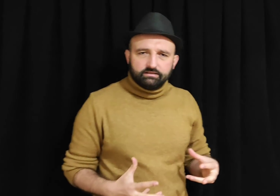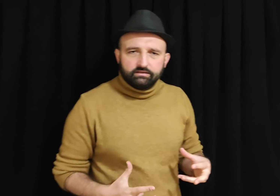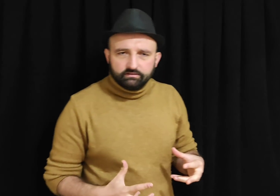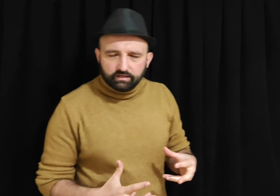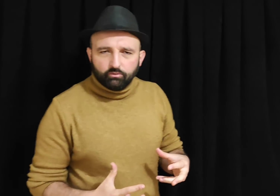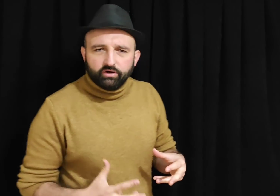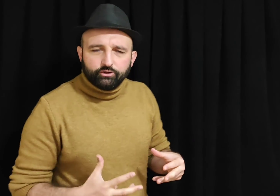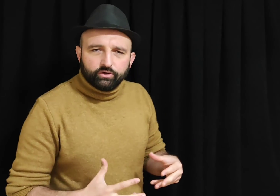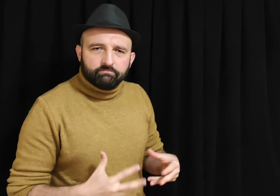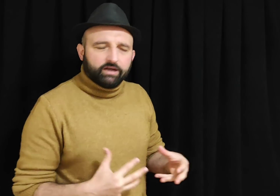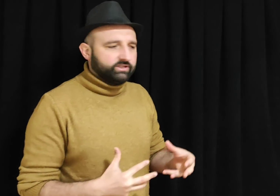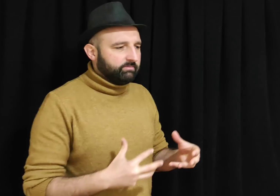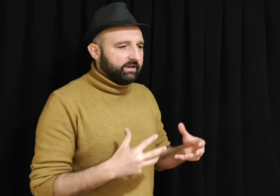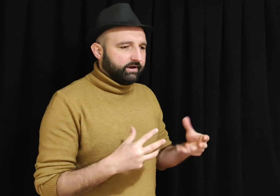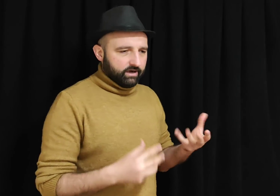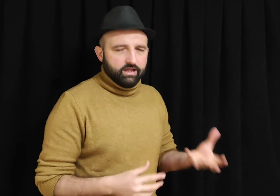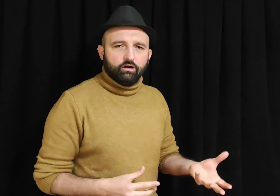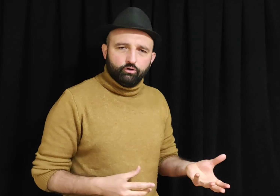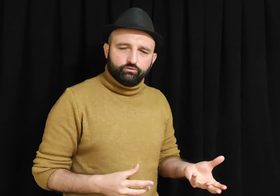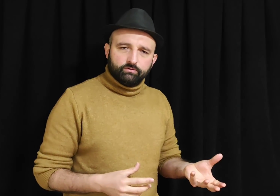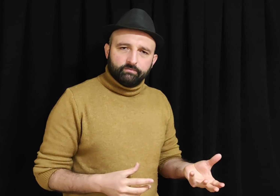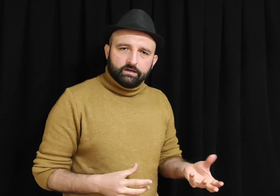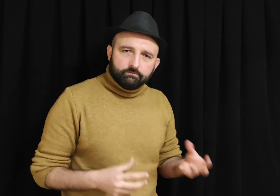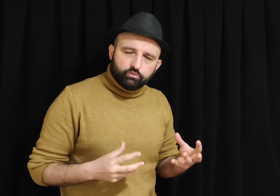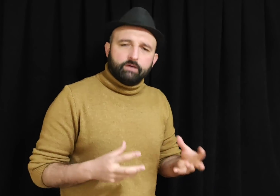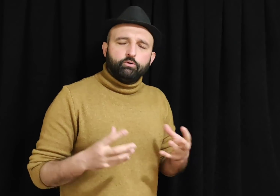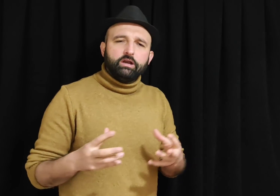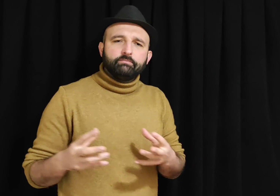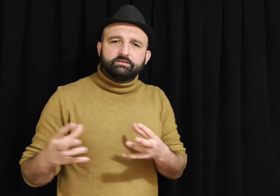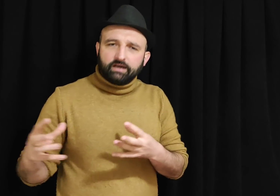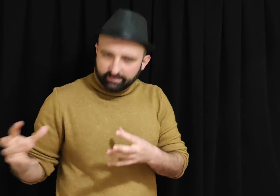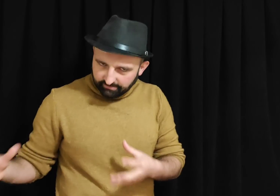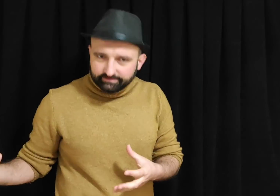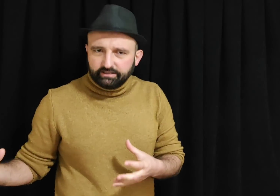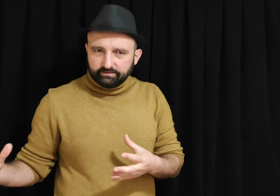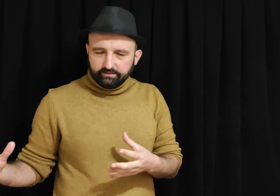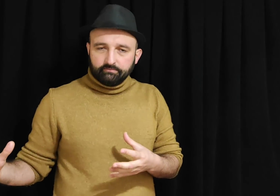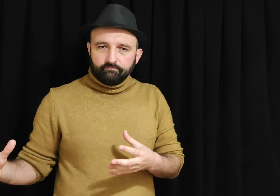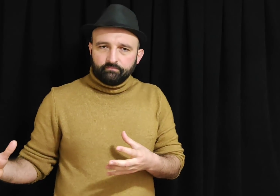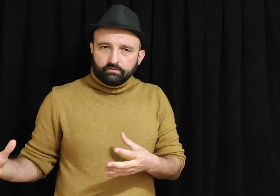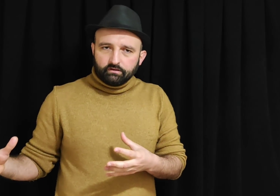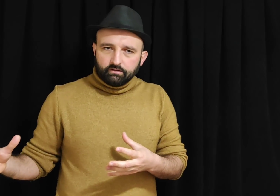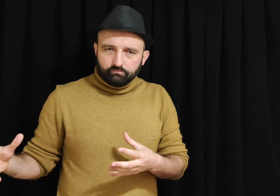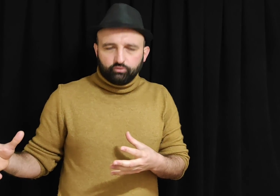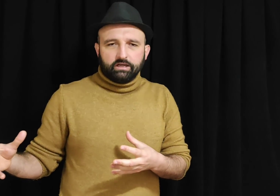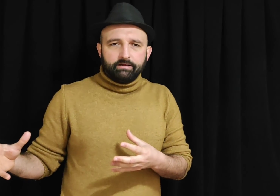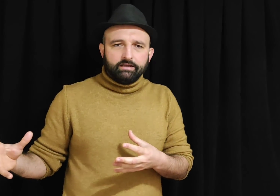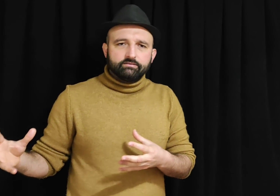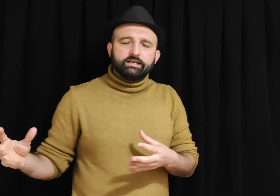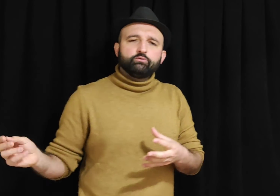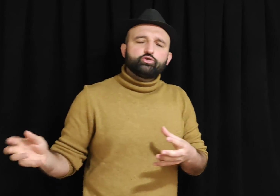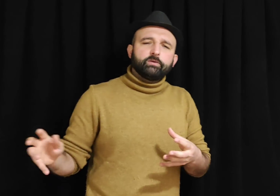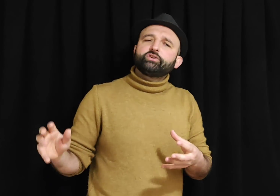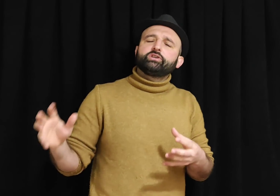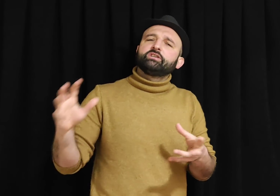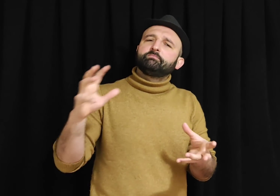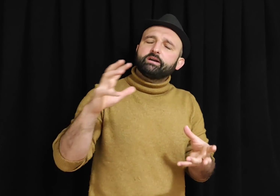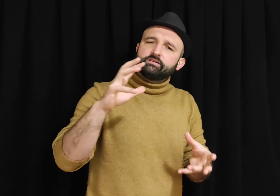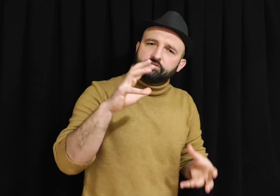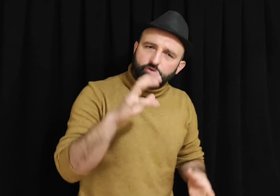ona göre mahkemelere ayarlıyor. Buna böyle bir talimat gitti. Muhtemelen sen 3-5 kişinin parasını